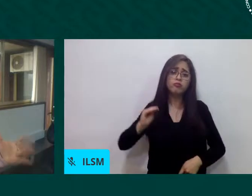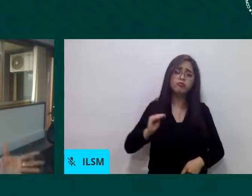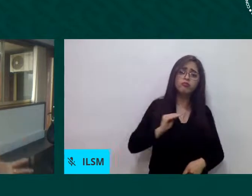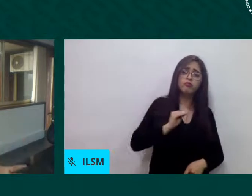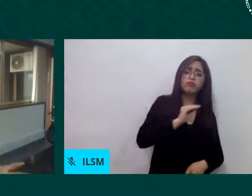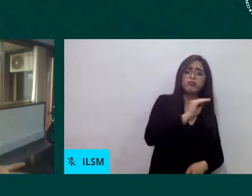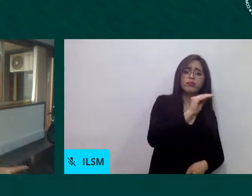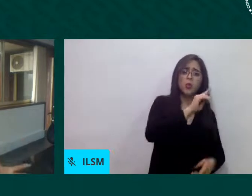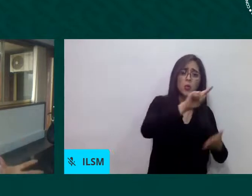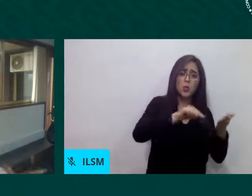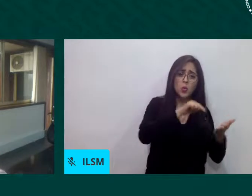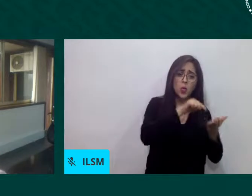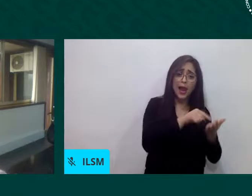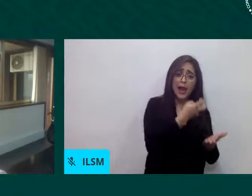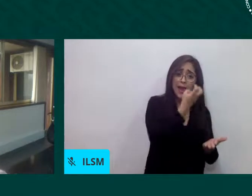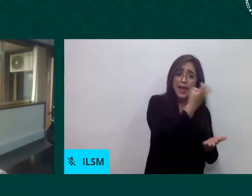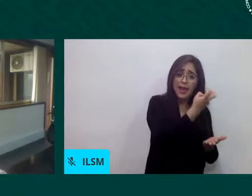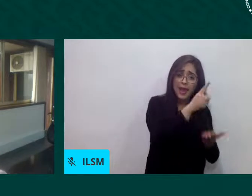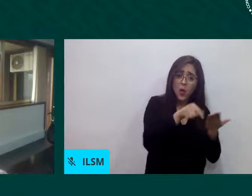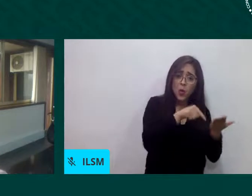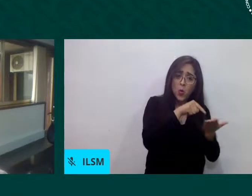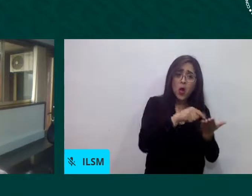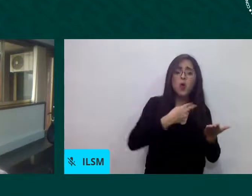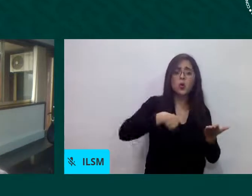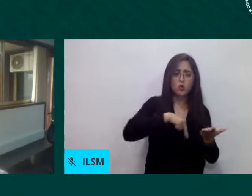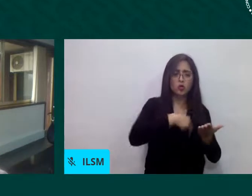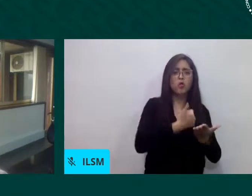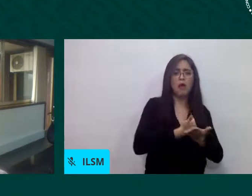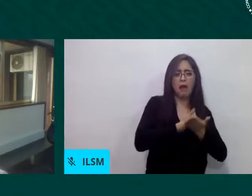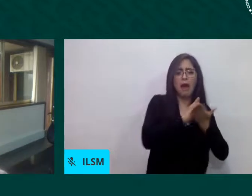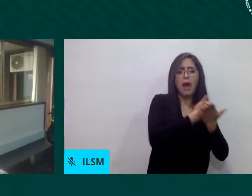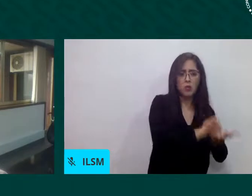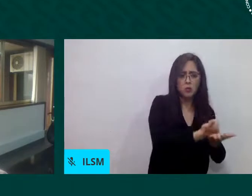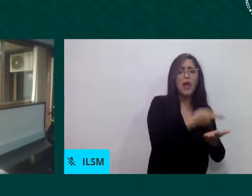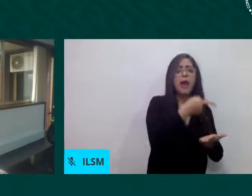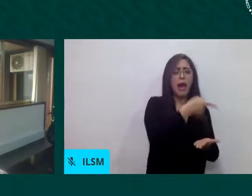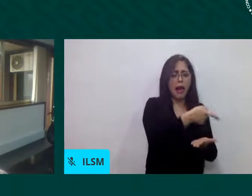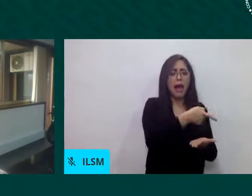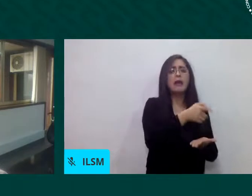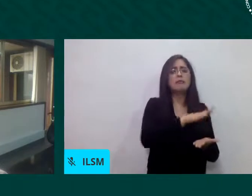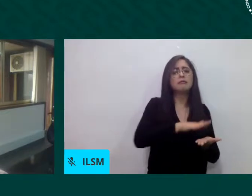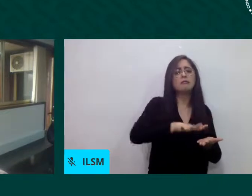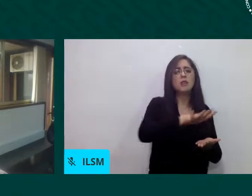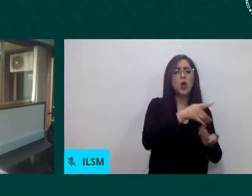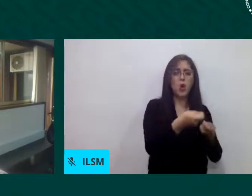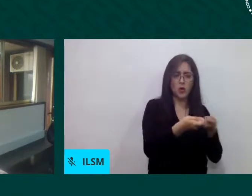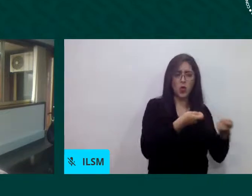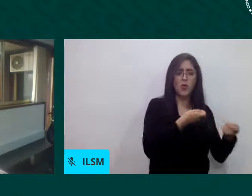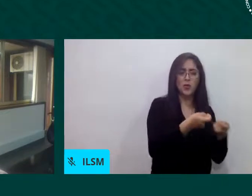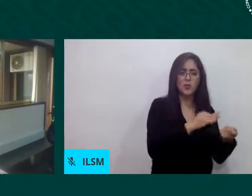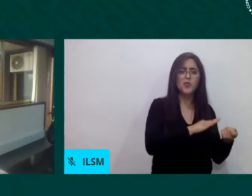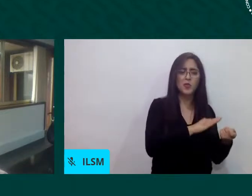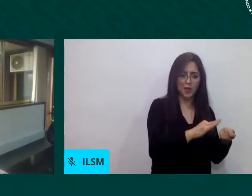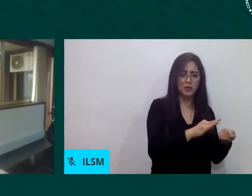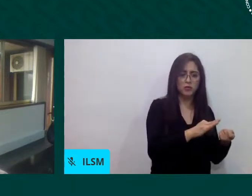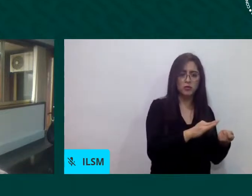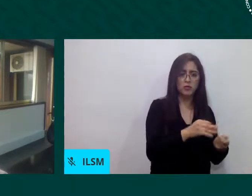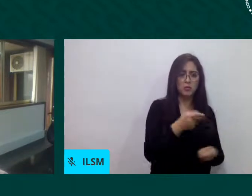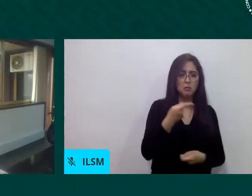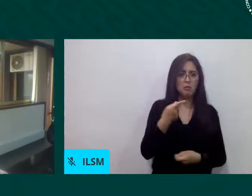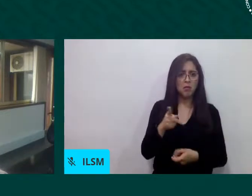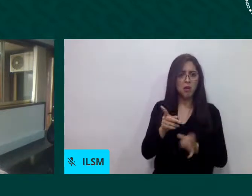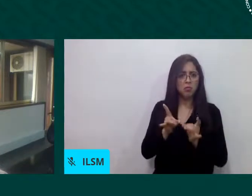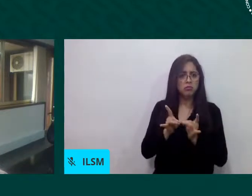control de la población afectada. Pero la pandemia nos dice, no se pueden reunir, no puede haber contacto de más de